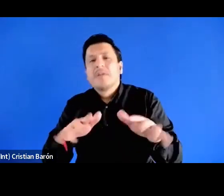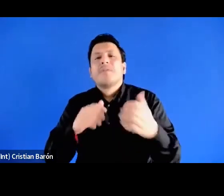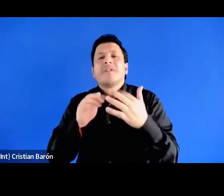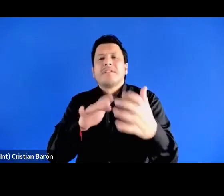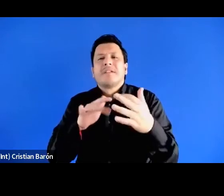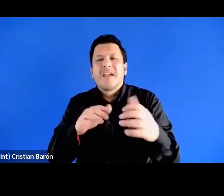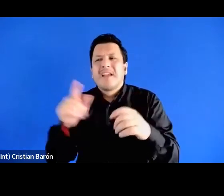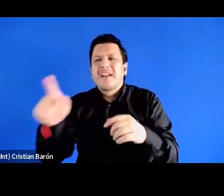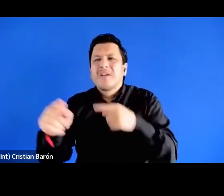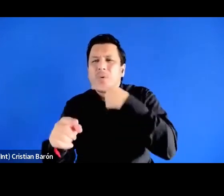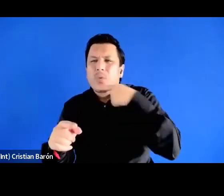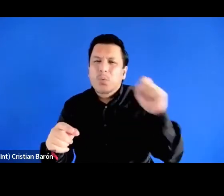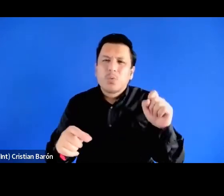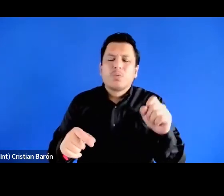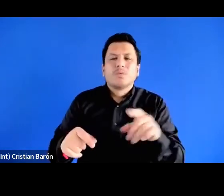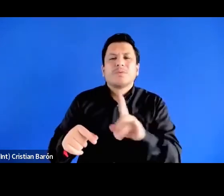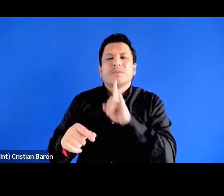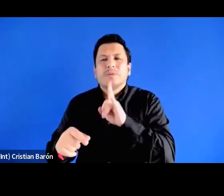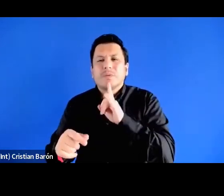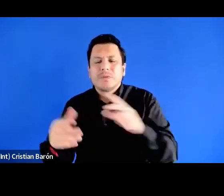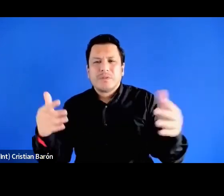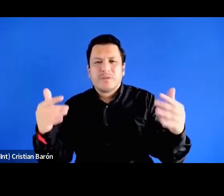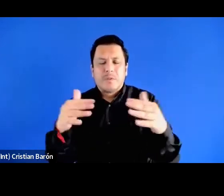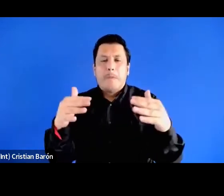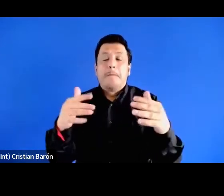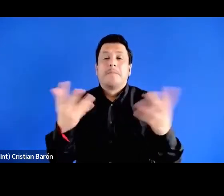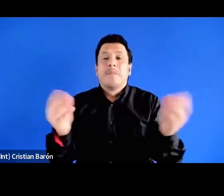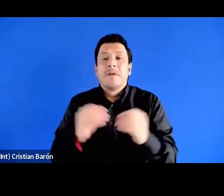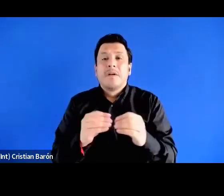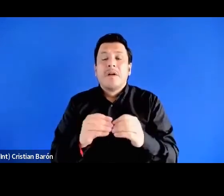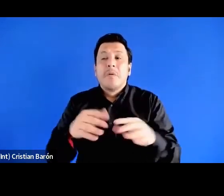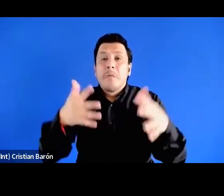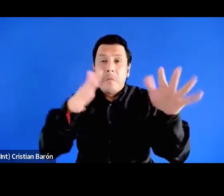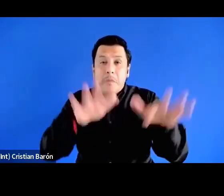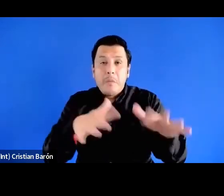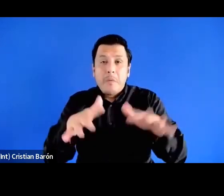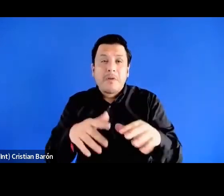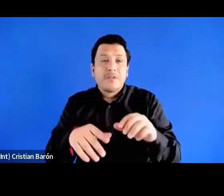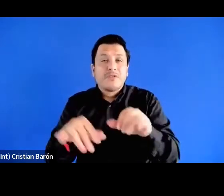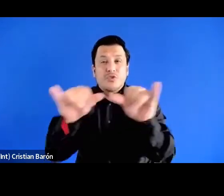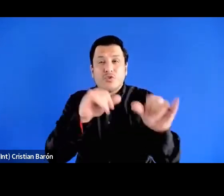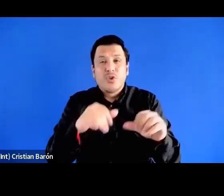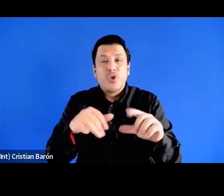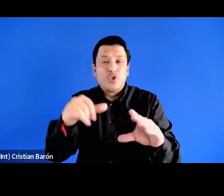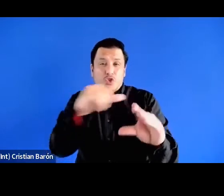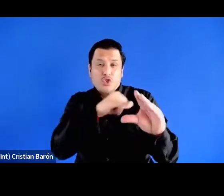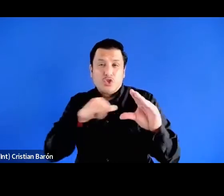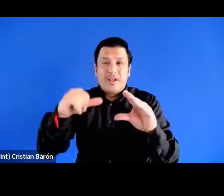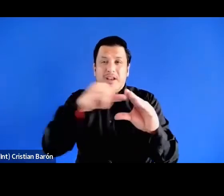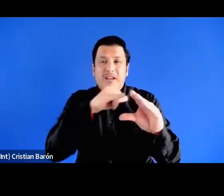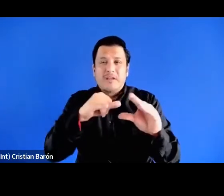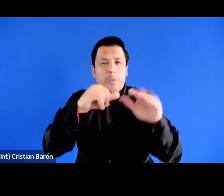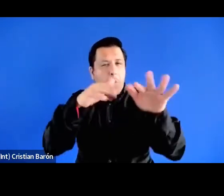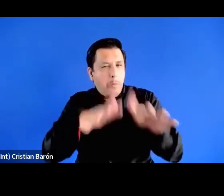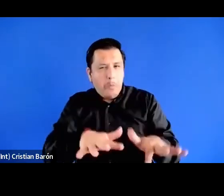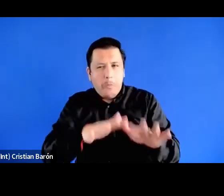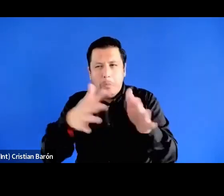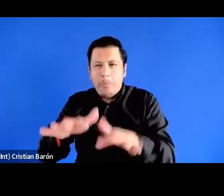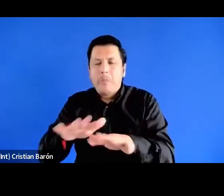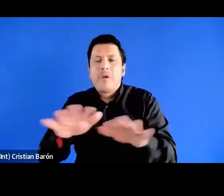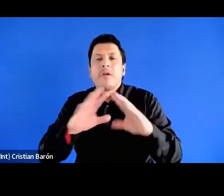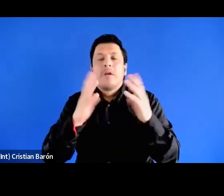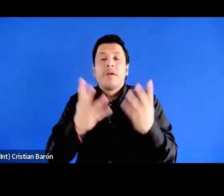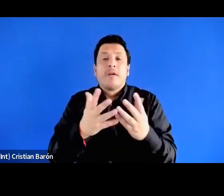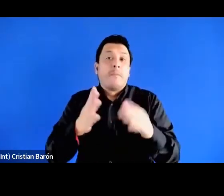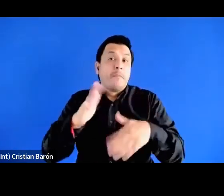y el desmatelamento de los regimes socialistas en todo el globo y especialmente este